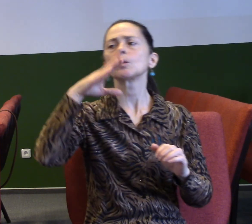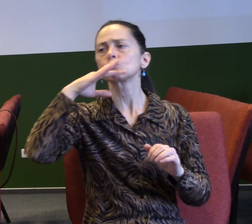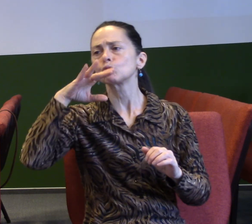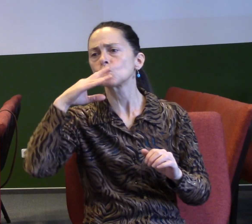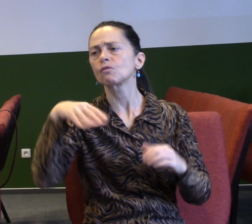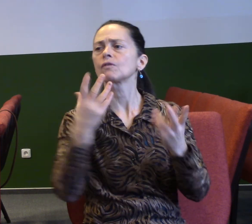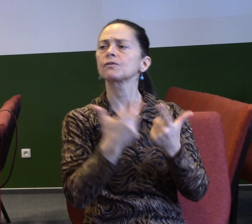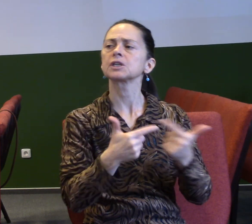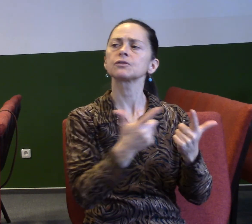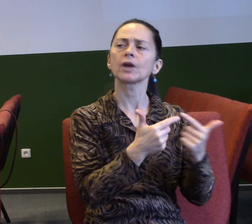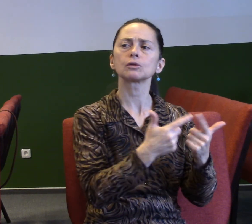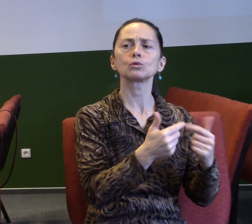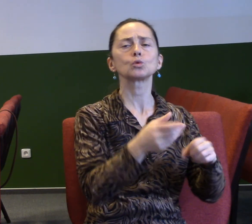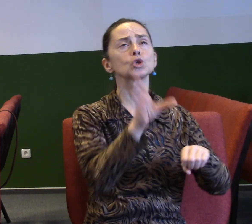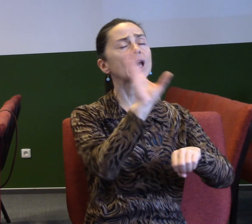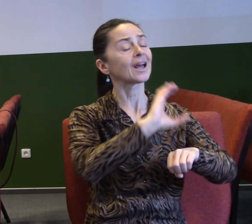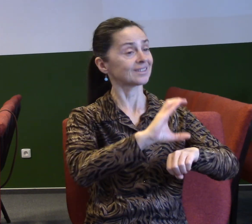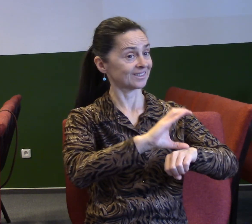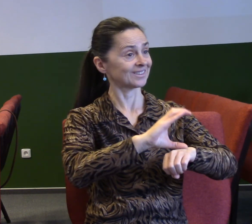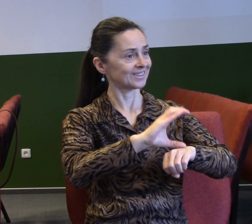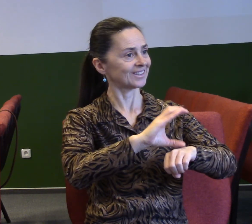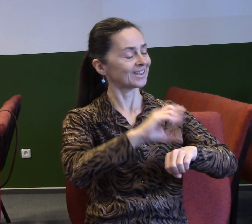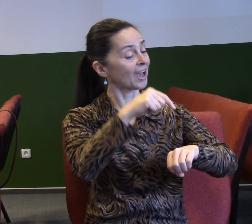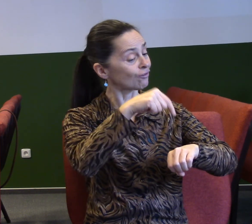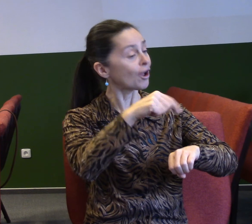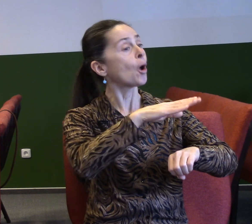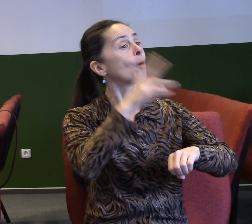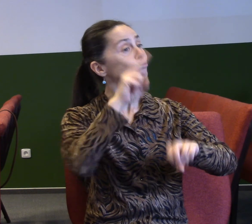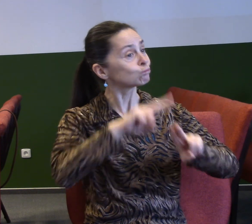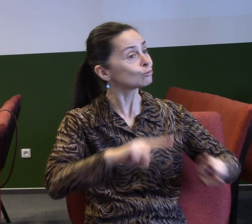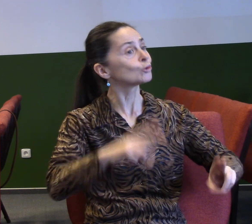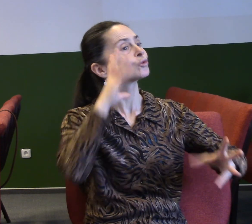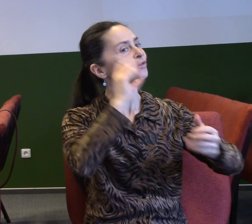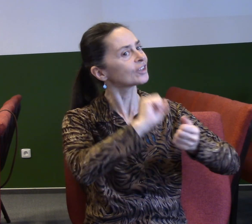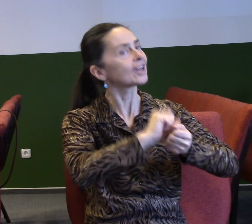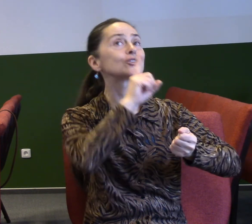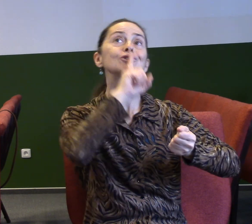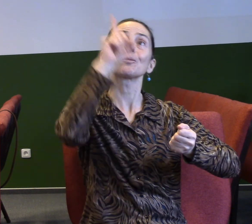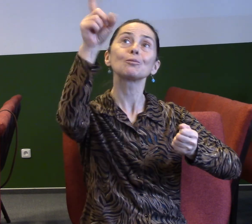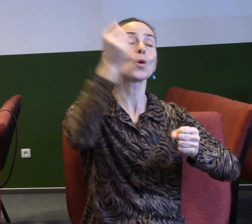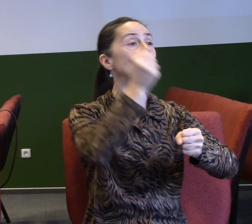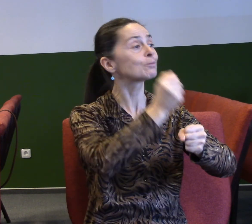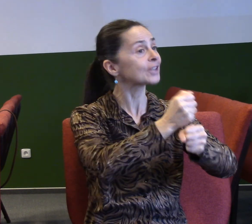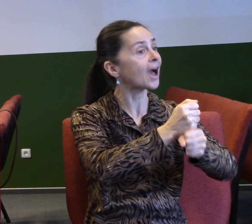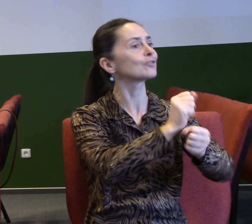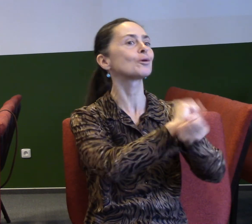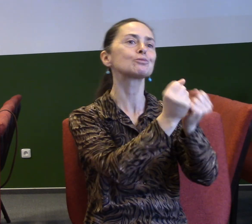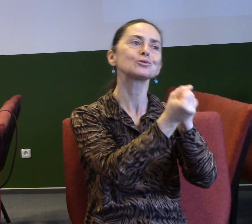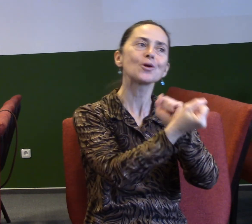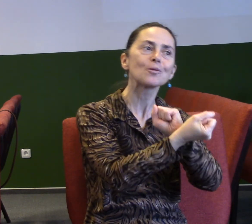prostředí církve, do prostředí, kde můžeme věřit, že Bůh jedná. Do prostředí, kde věříme, že Bůh proměňuje lidi. Do